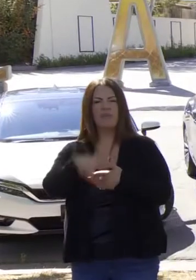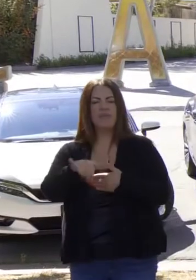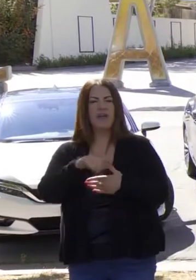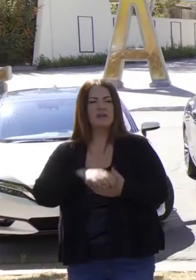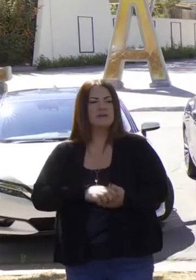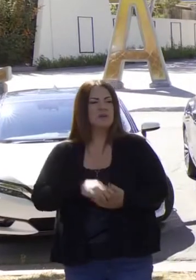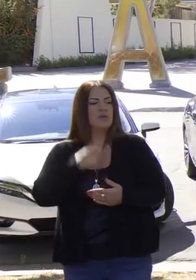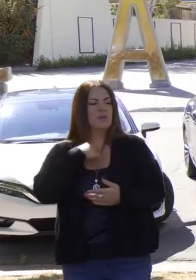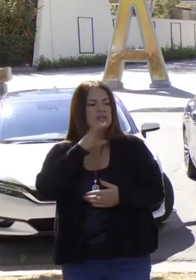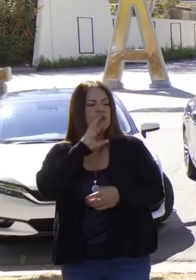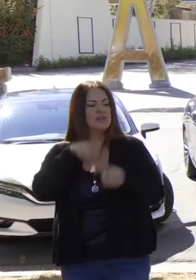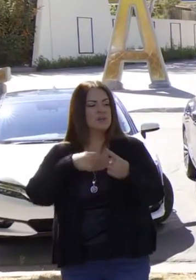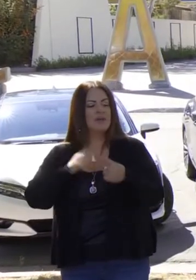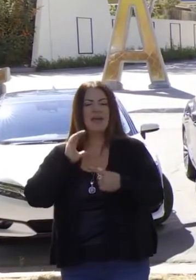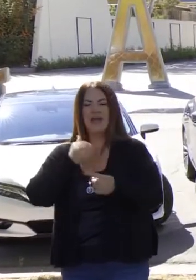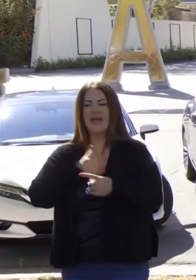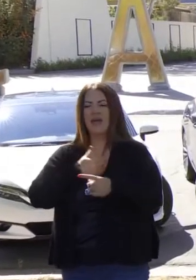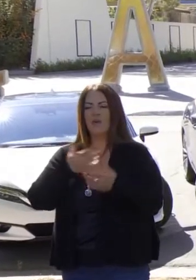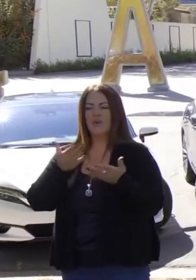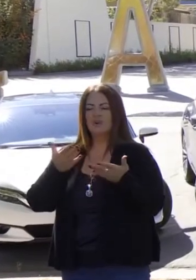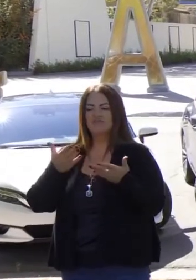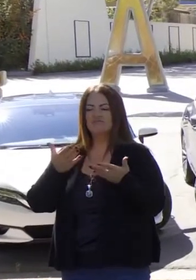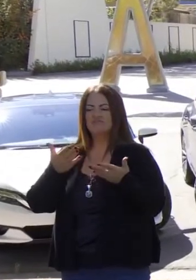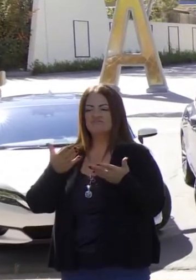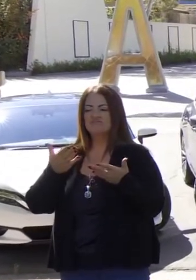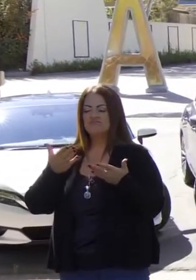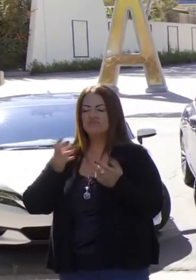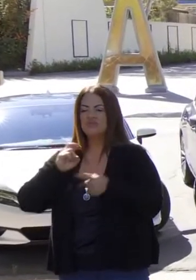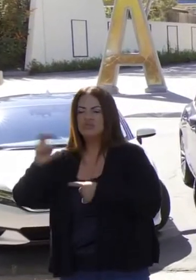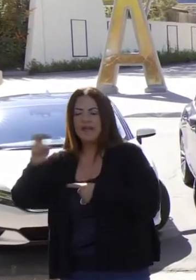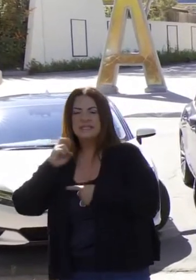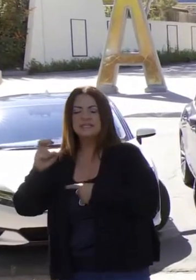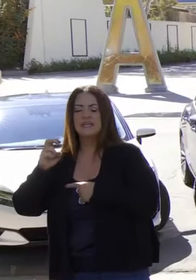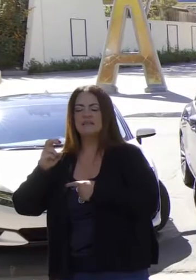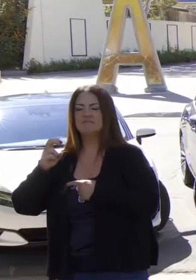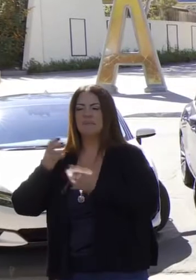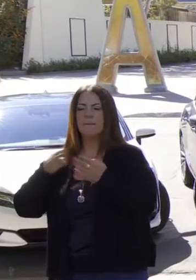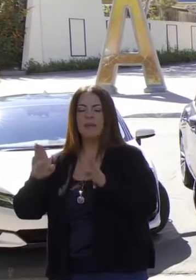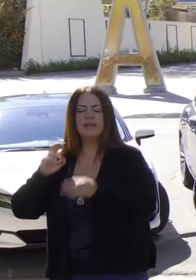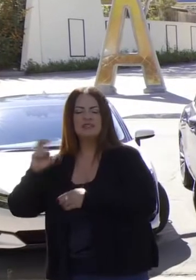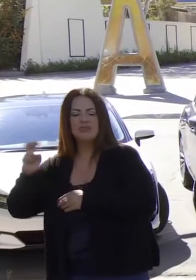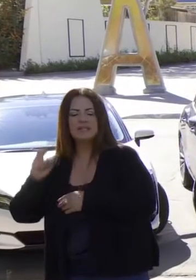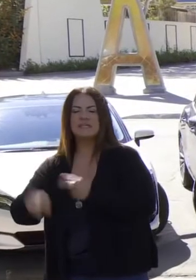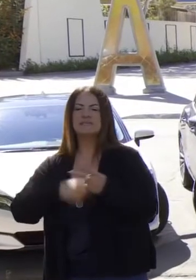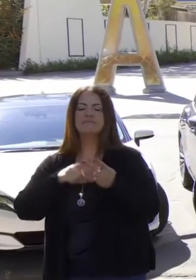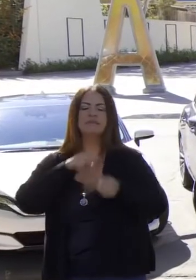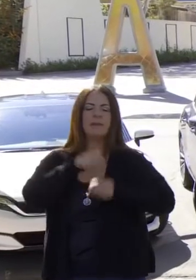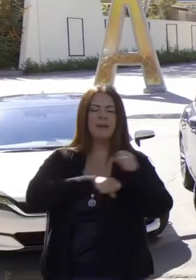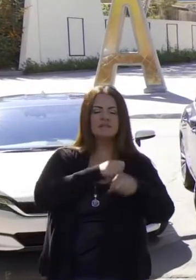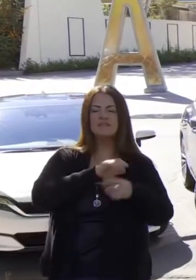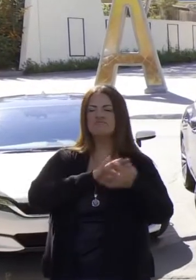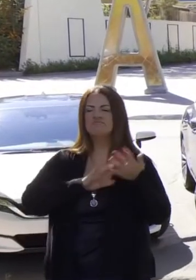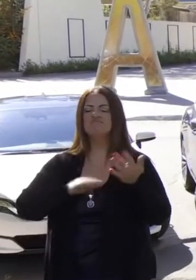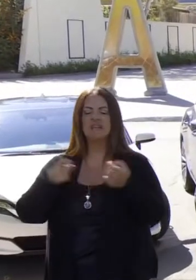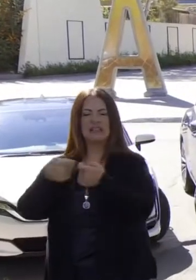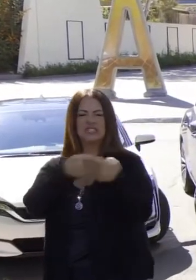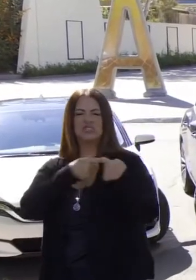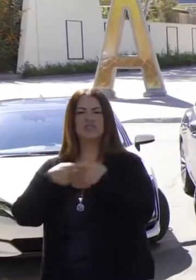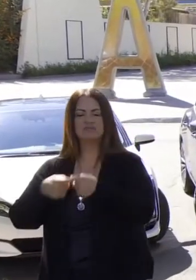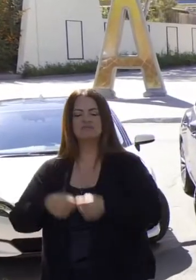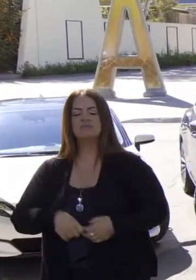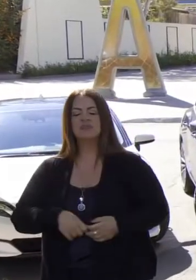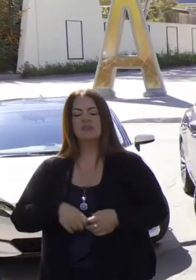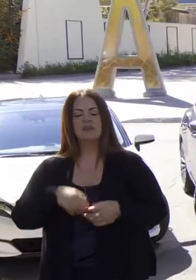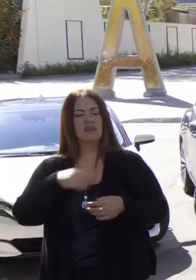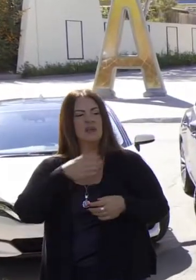En la orden ejecutiva hablamos en términos de las calles de bicicletas, de transporte, y también hablamos del trabajo que